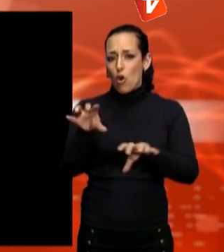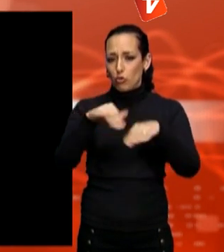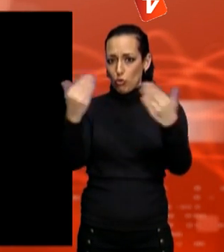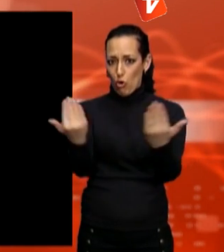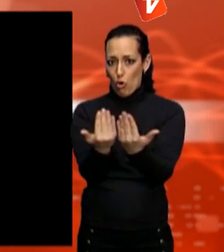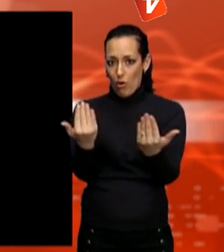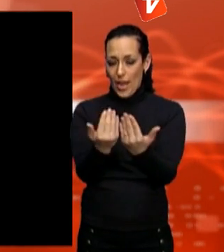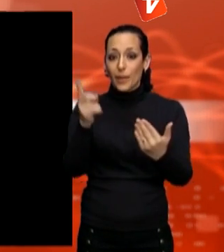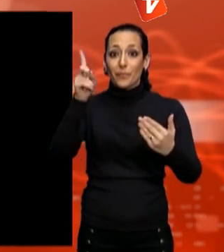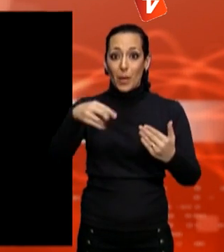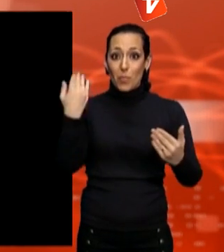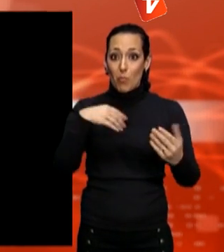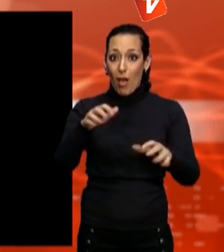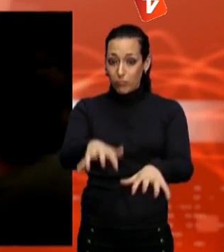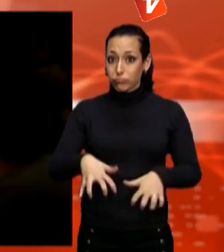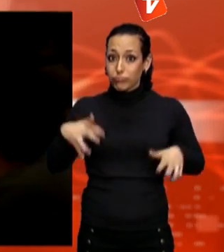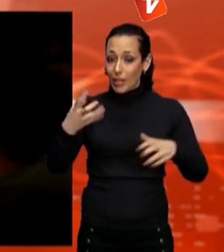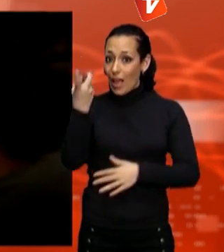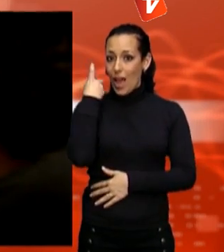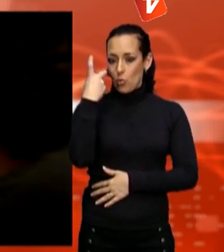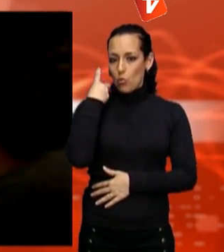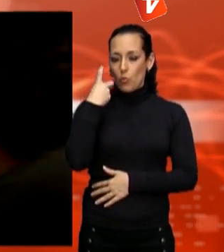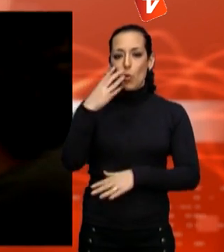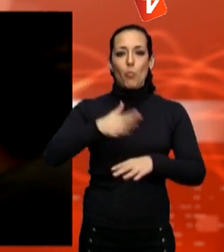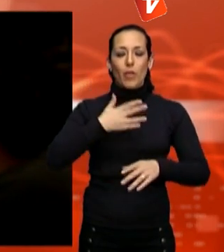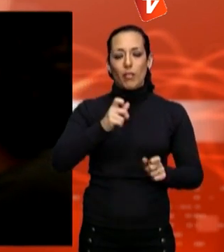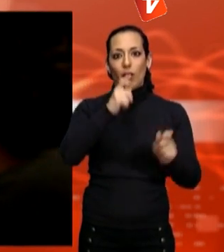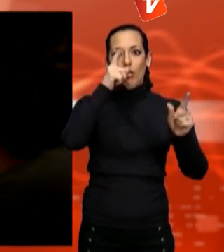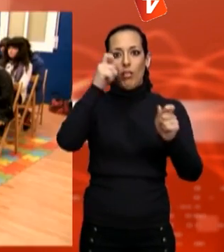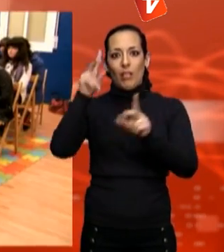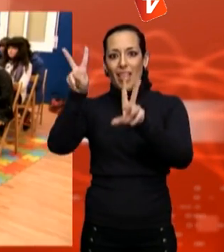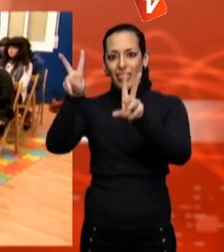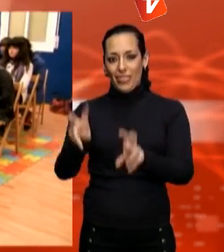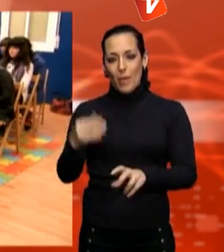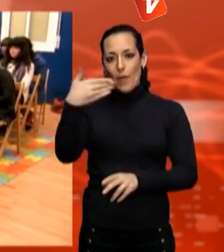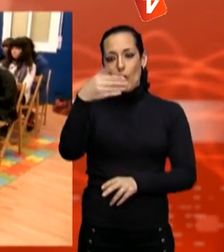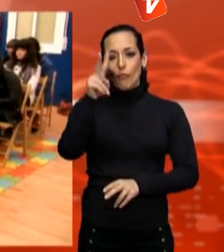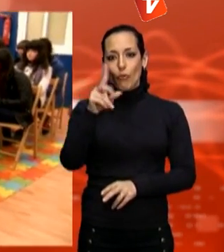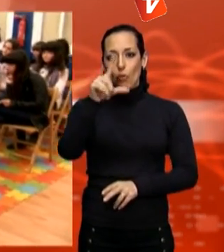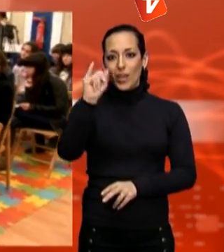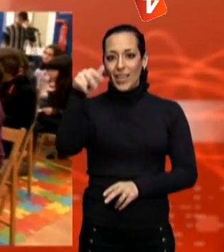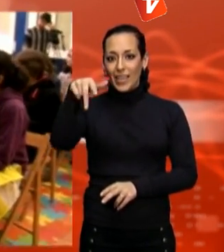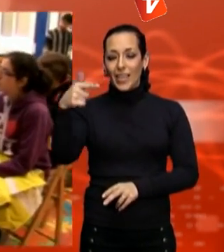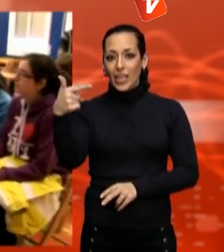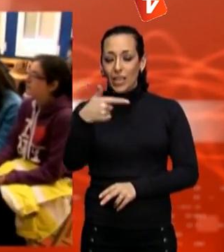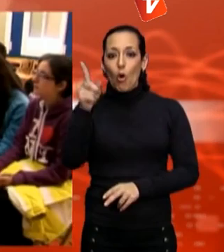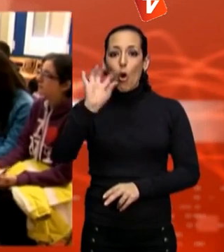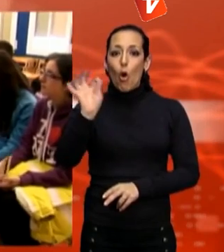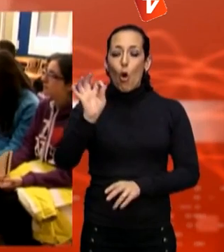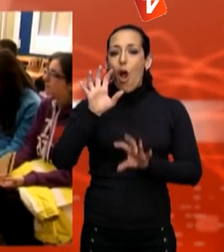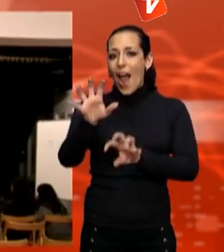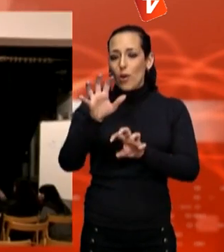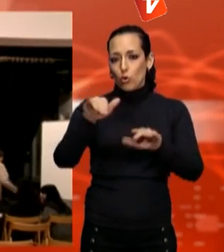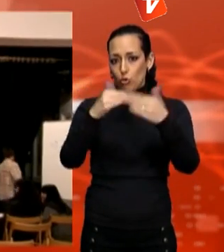ser víctimes o espectadors d'un cas de bullying. Els últims mesos, la comunitat educativa ha posat alerta sobre els anomenats informers. Els